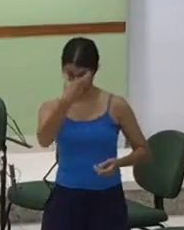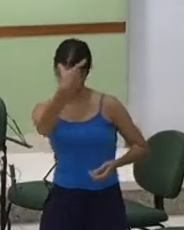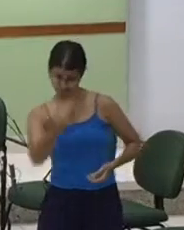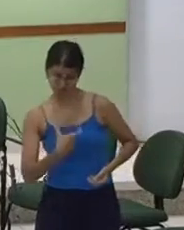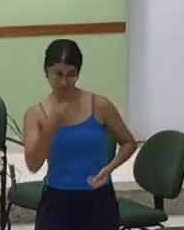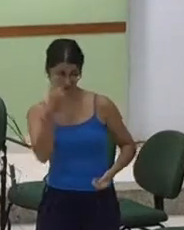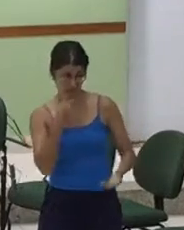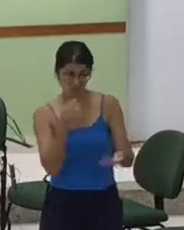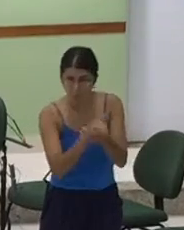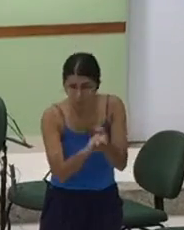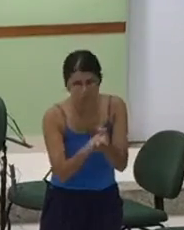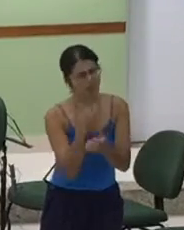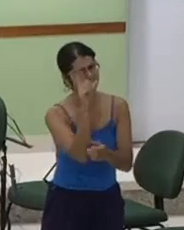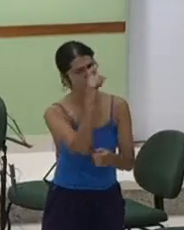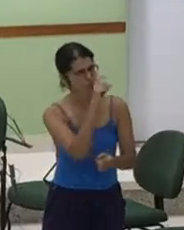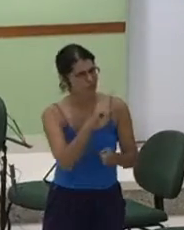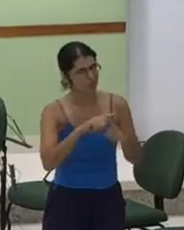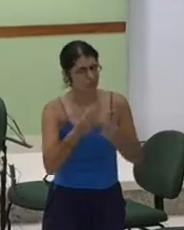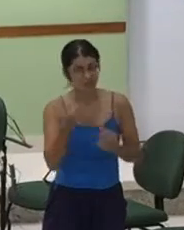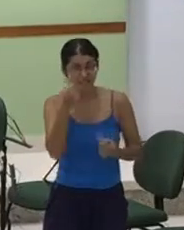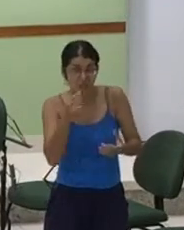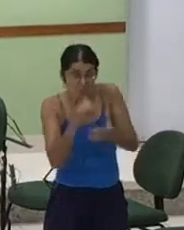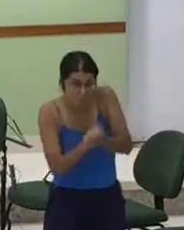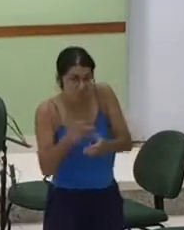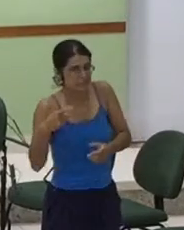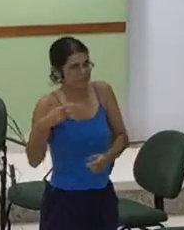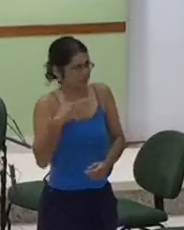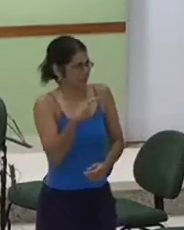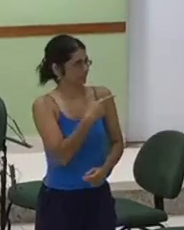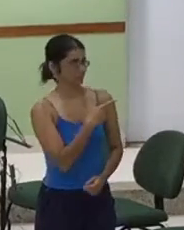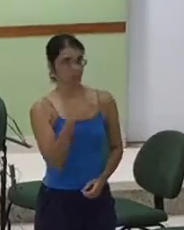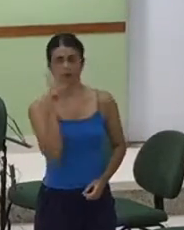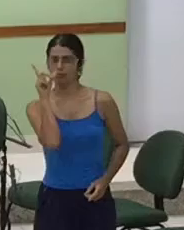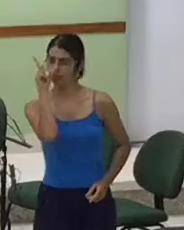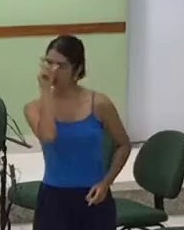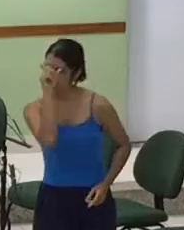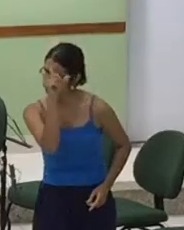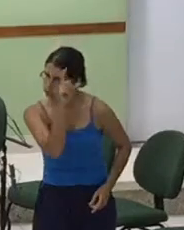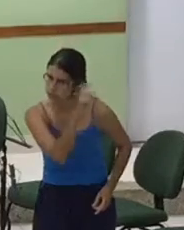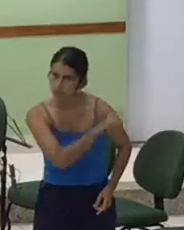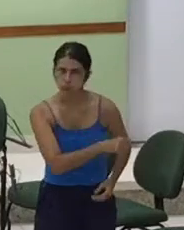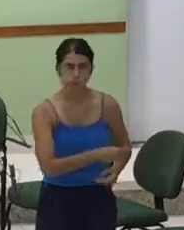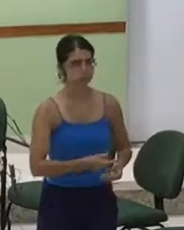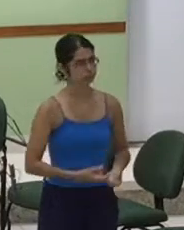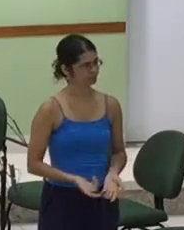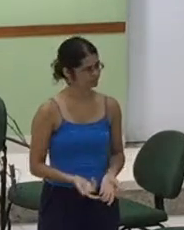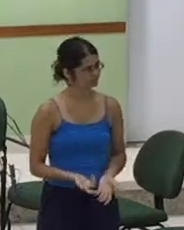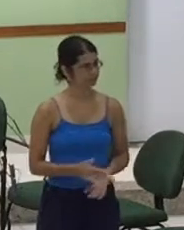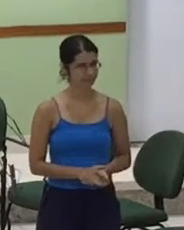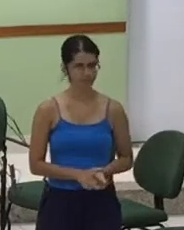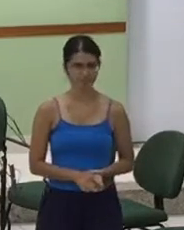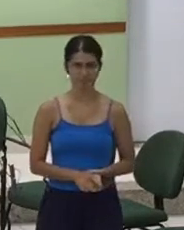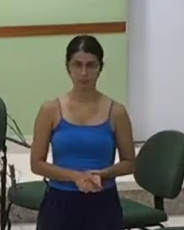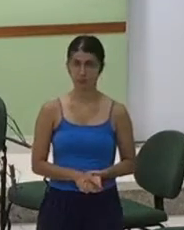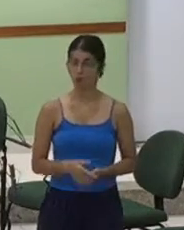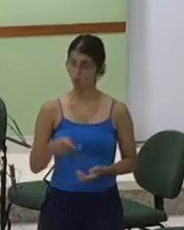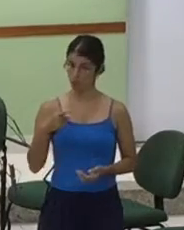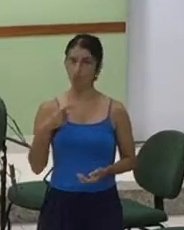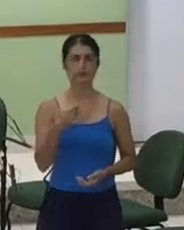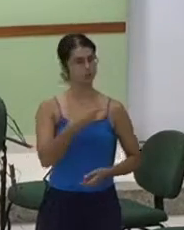ser esposa de pastor O que seria do seu ministério Sem esse misto de mulher e flor? Ela é aquela